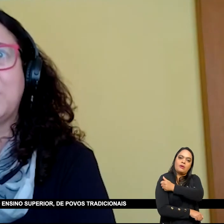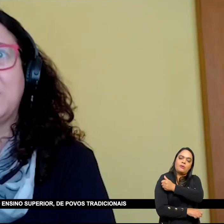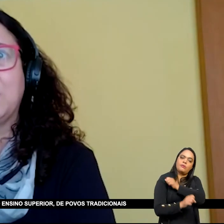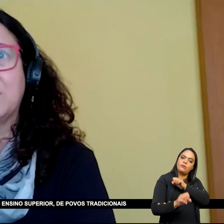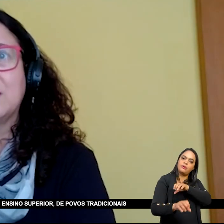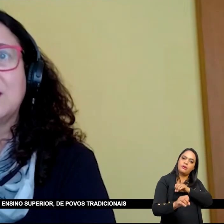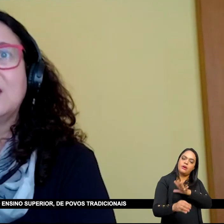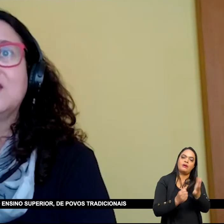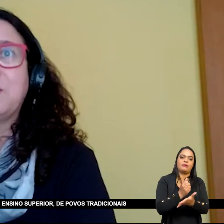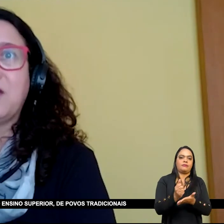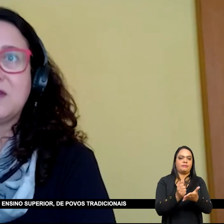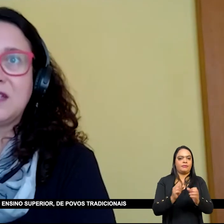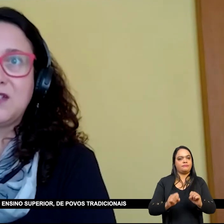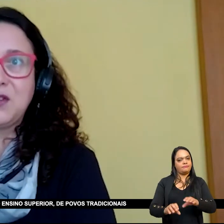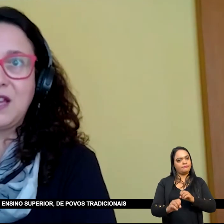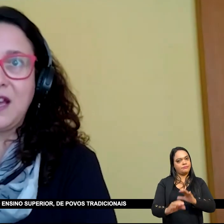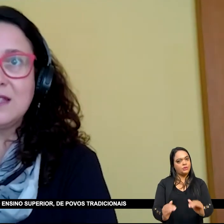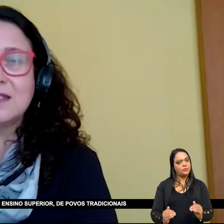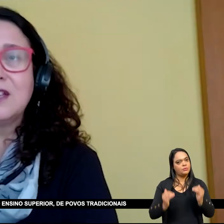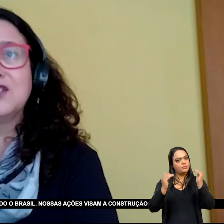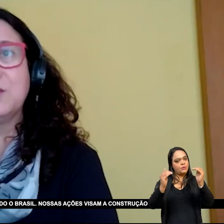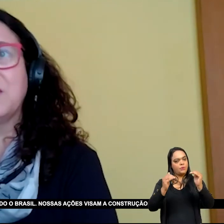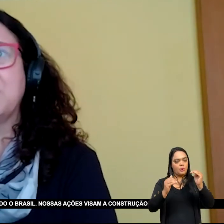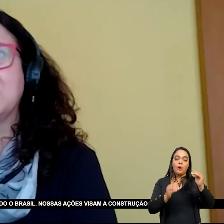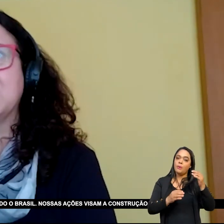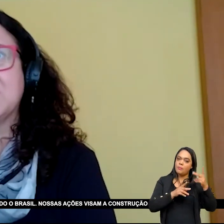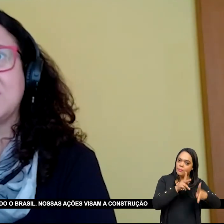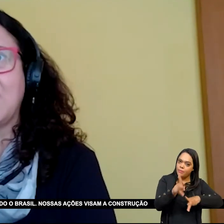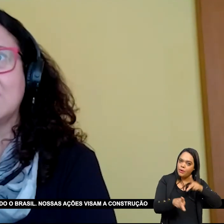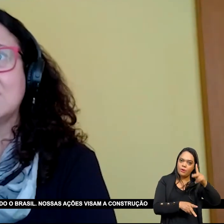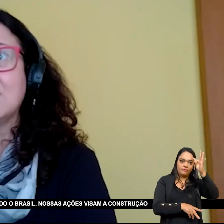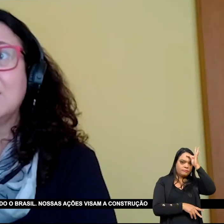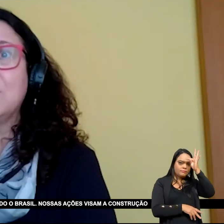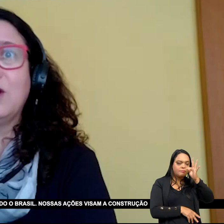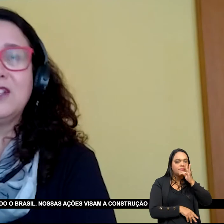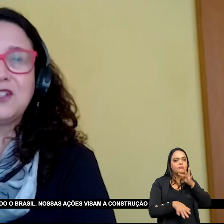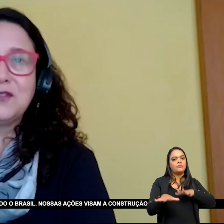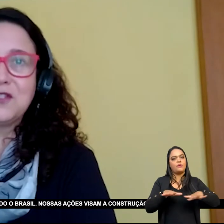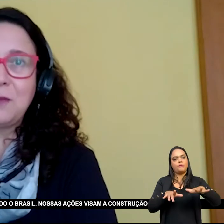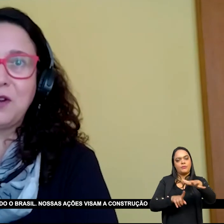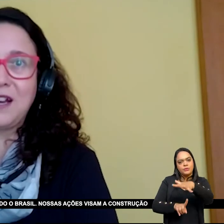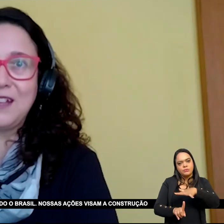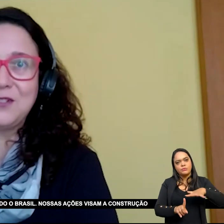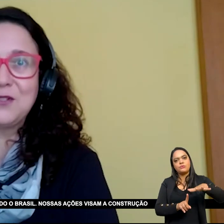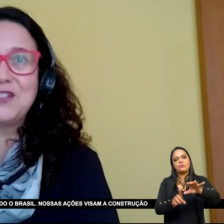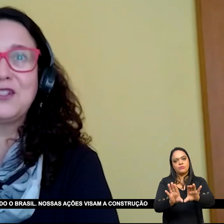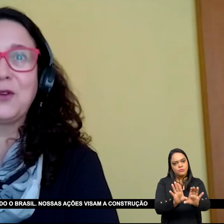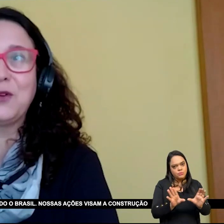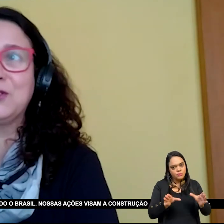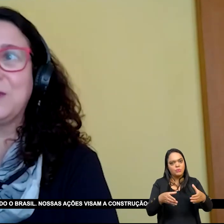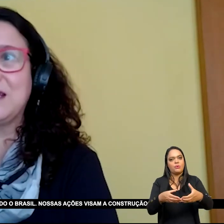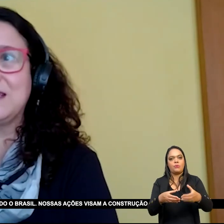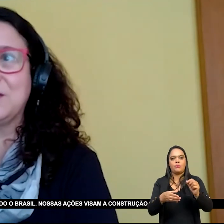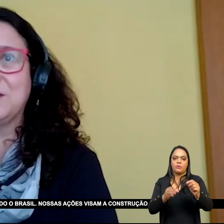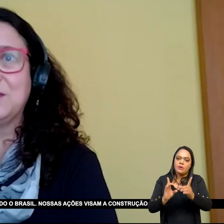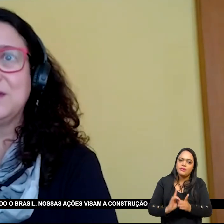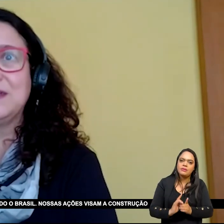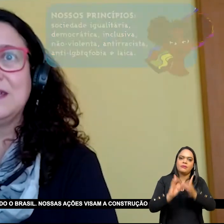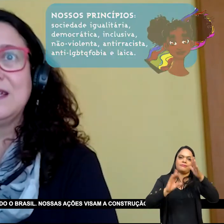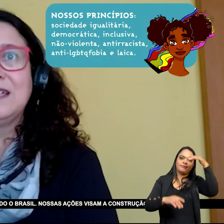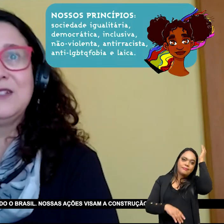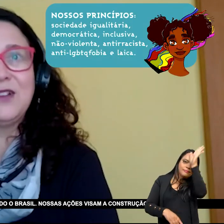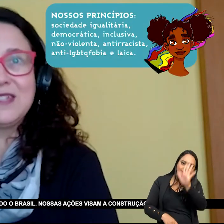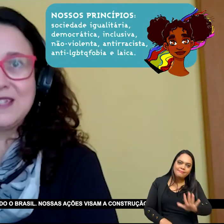do ensino superior De povos tradicionais, de movimentos sociais e coletivos democráticos de todo o Brasil